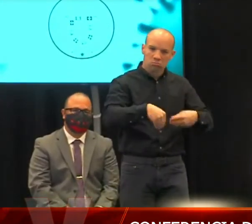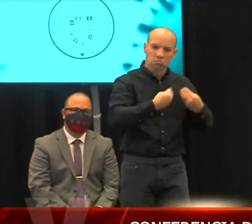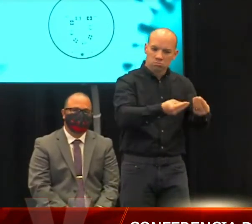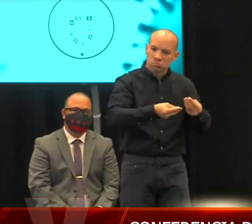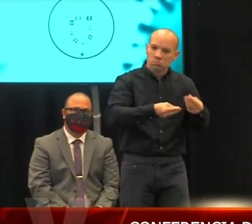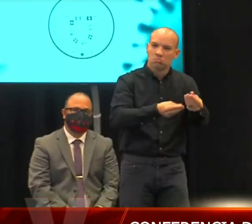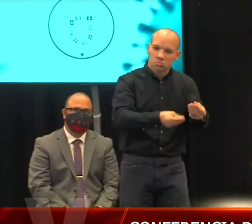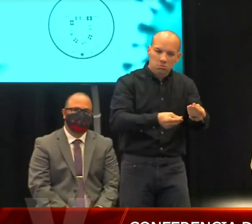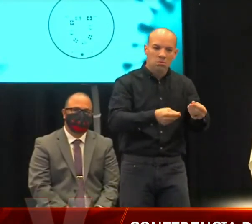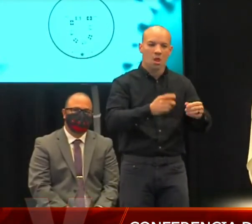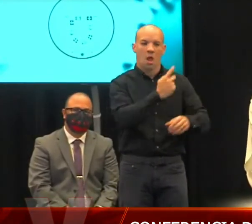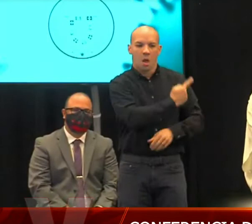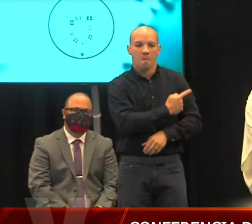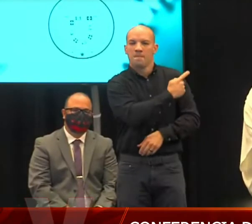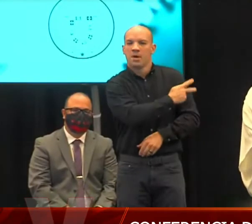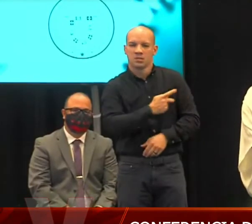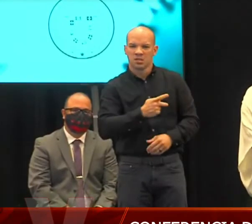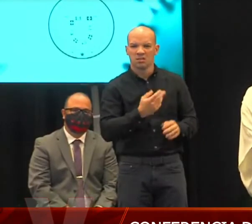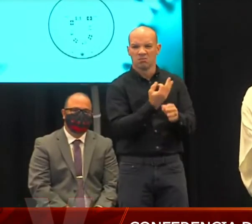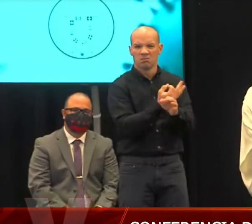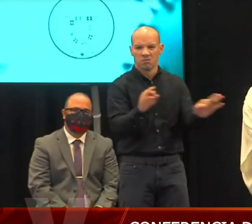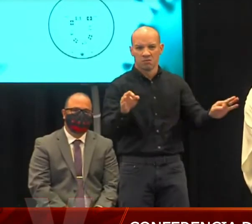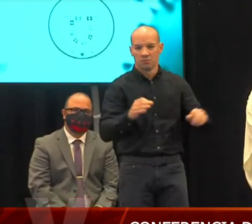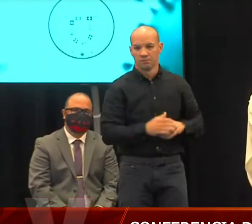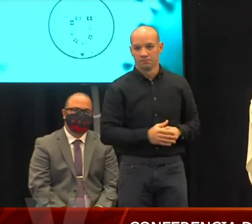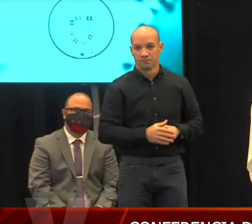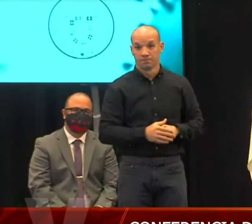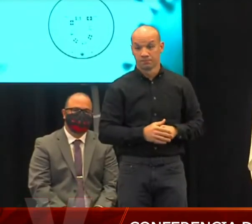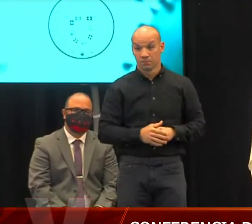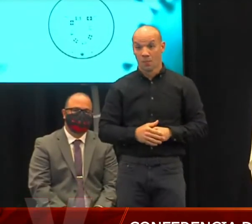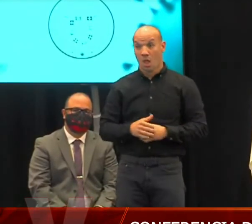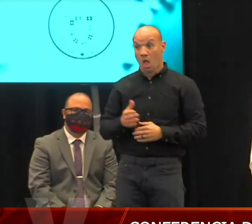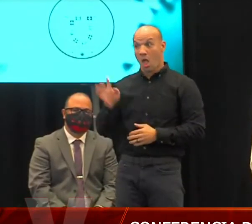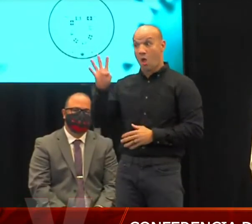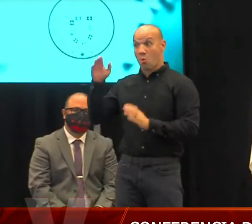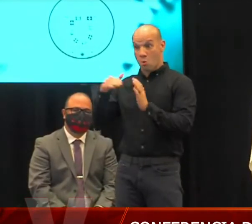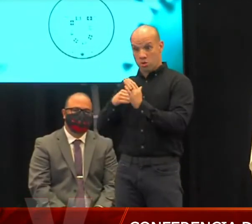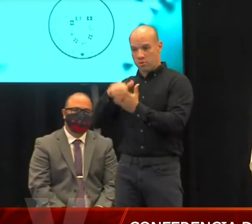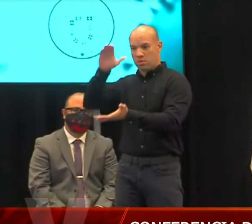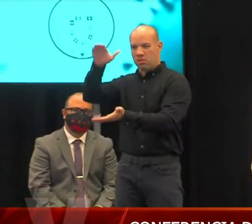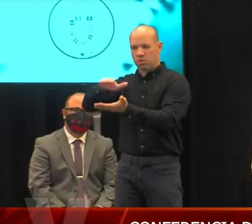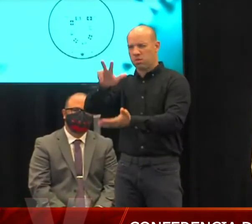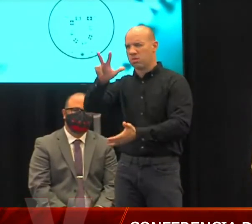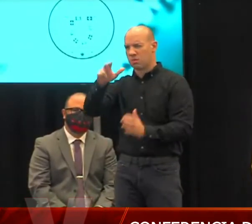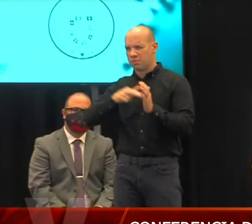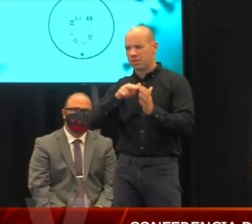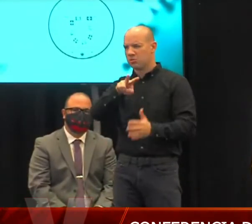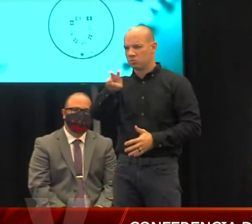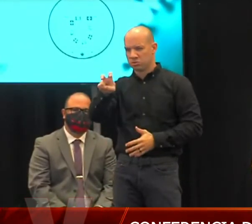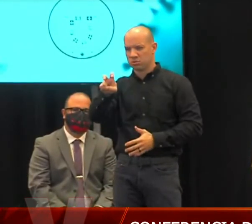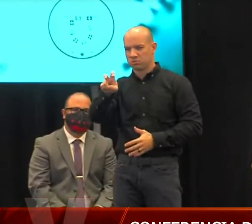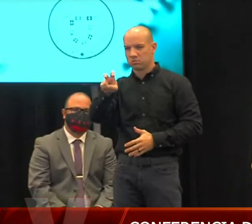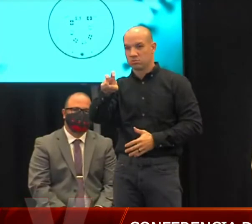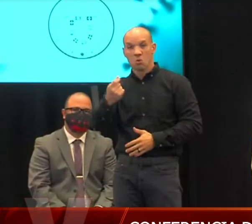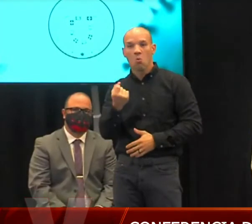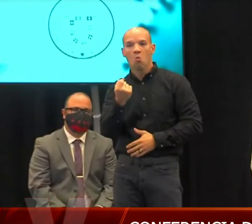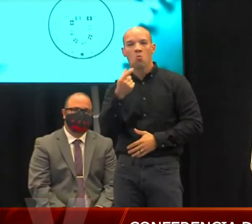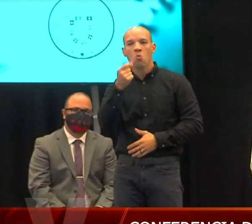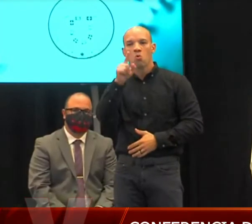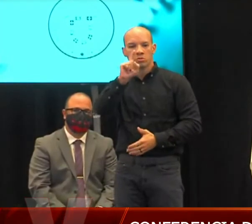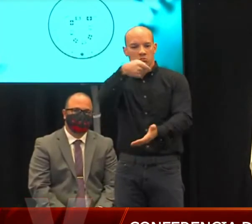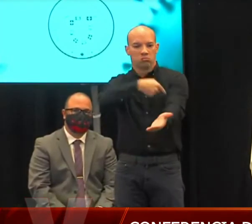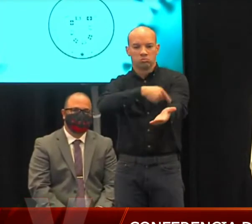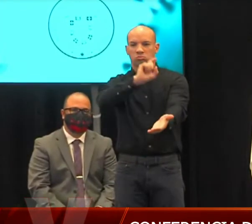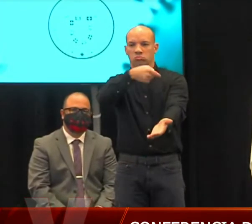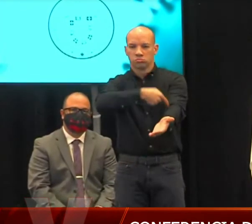septiembre 1 ese producto disminuye en costo a 3.200, son 11 vallas o 11 frascos que se le dan al